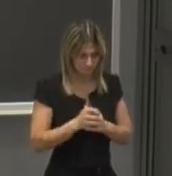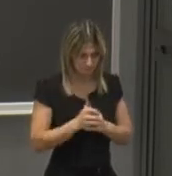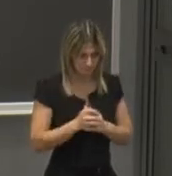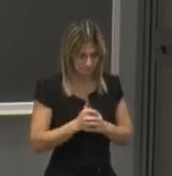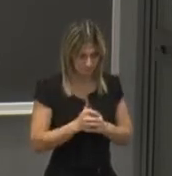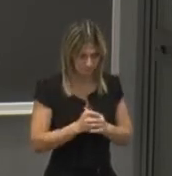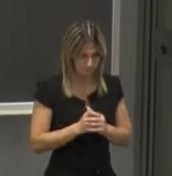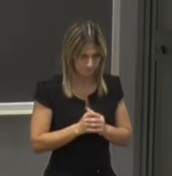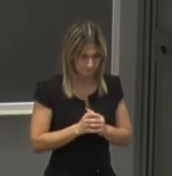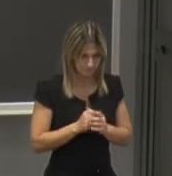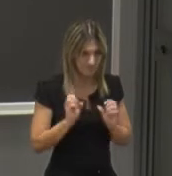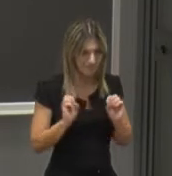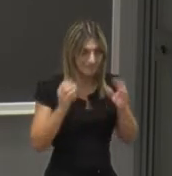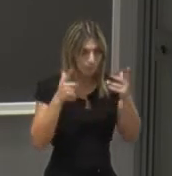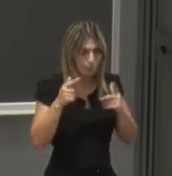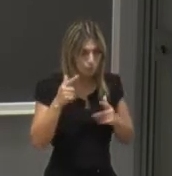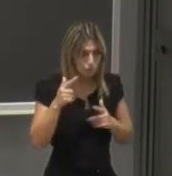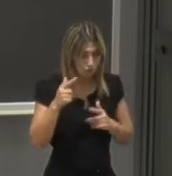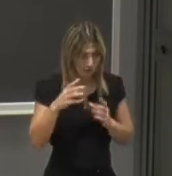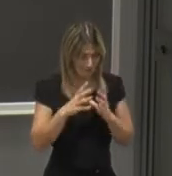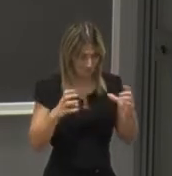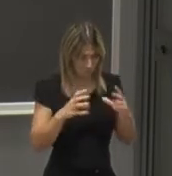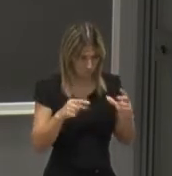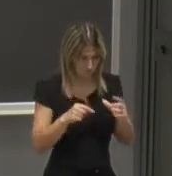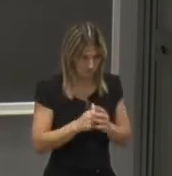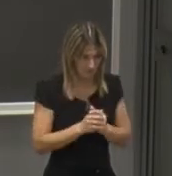della rivoluzione industriale